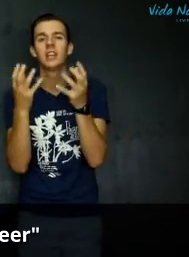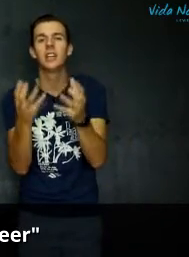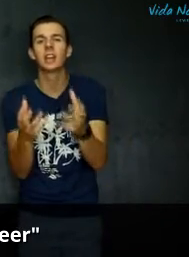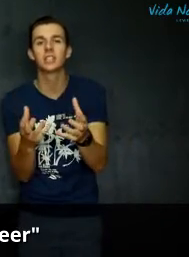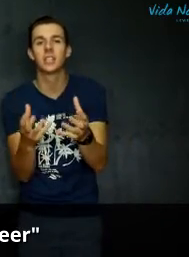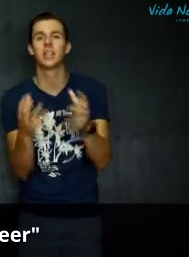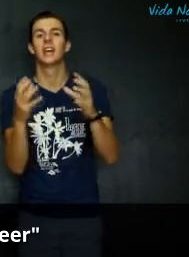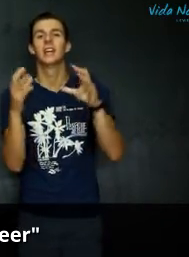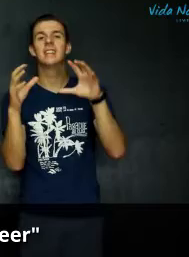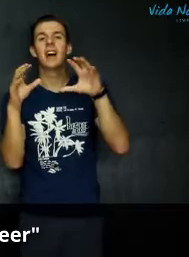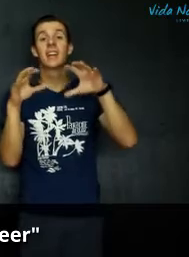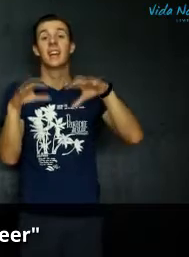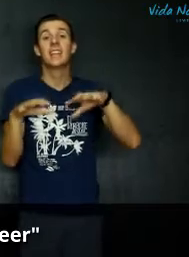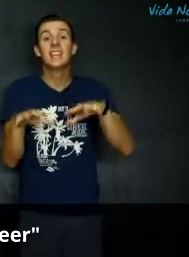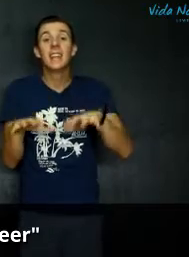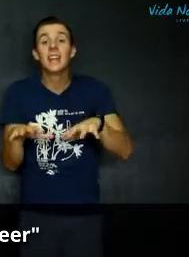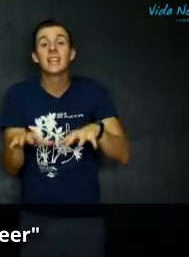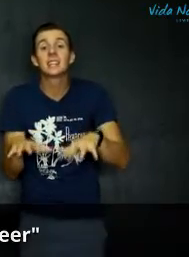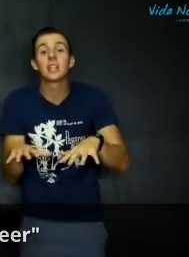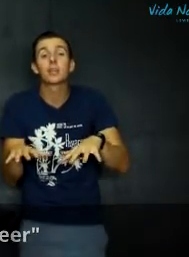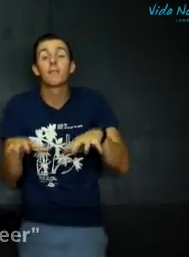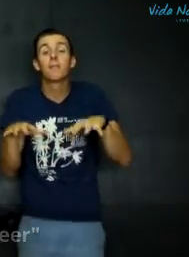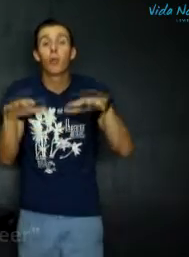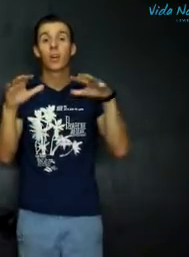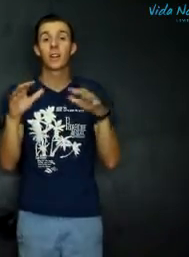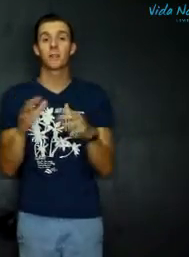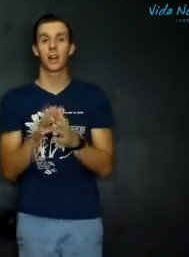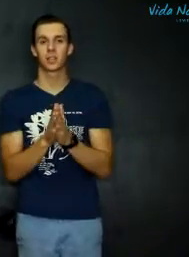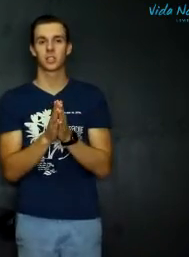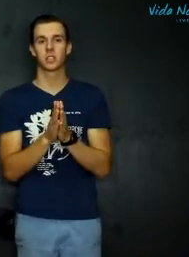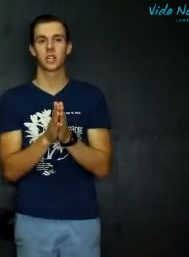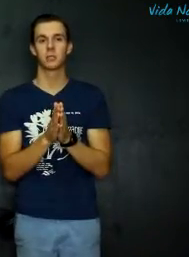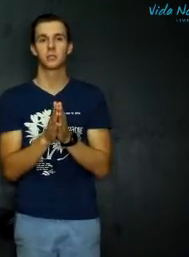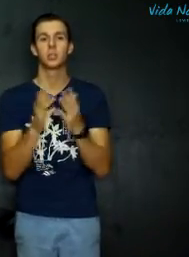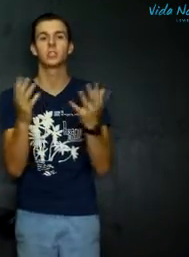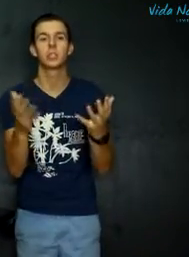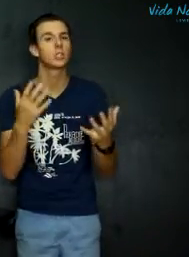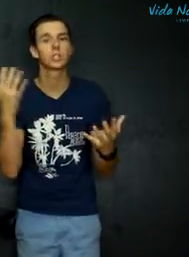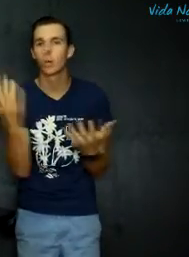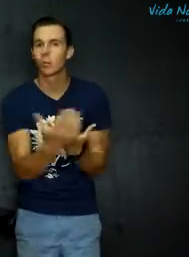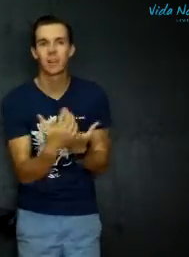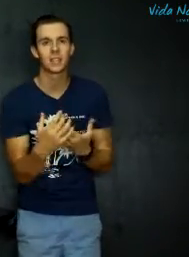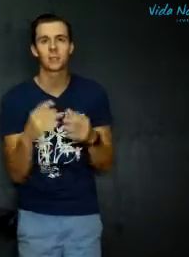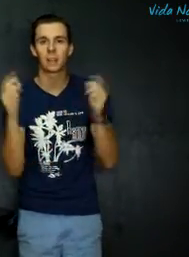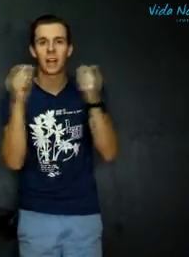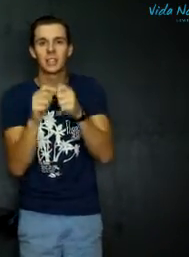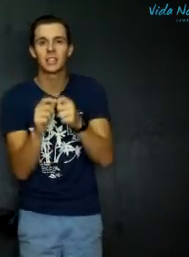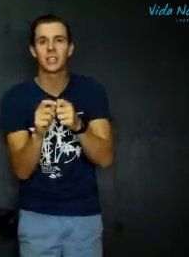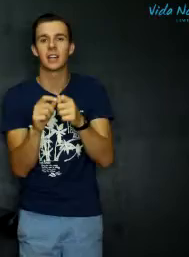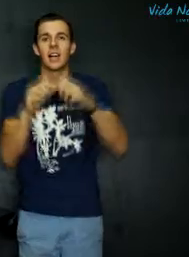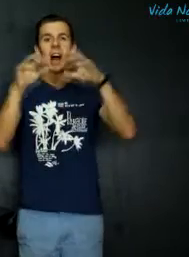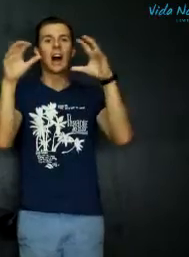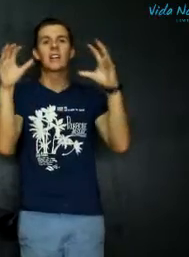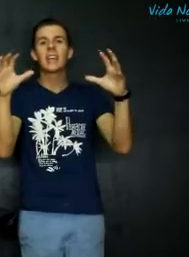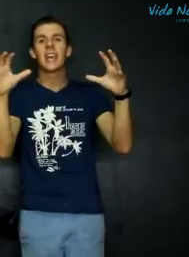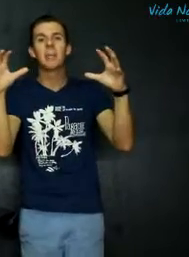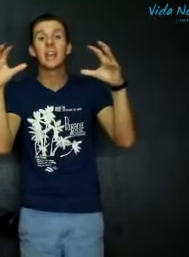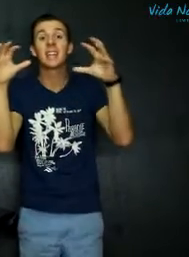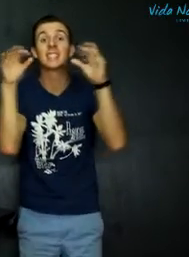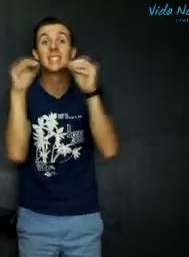reduksie dan die hele dis net tot die volgende vlak sal neem. So die saus is a samenvatting van alles in een. Al die elemente is